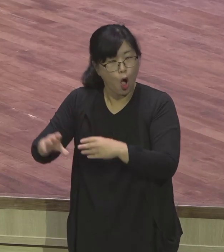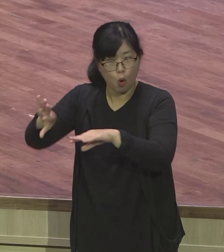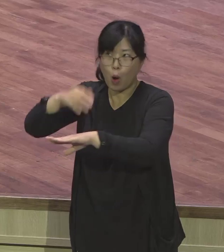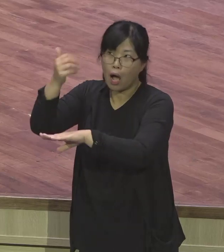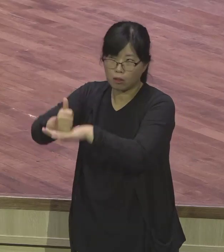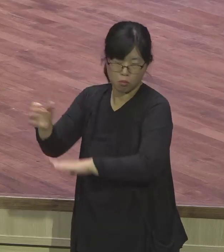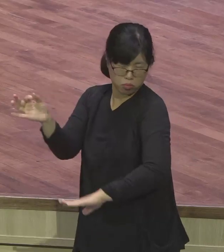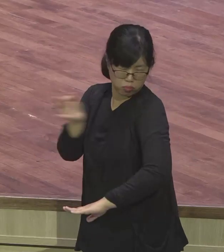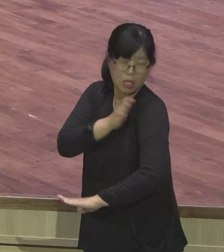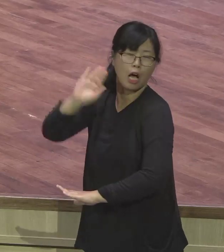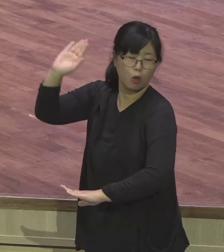37절입니다.